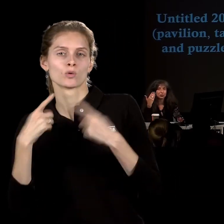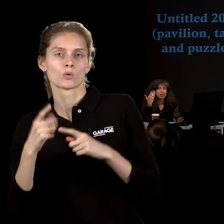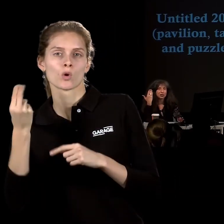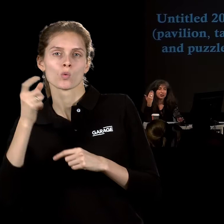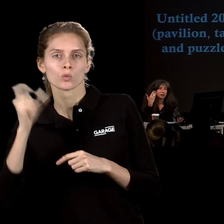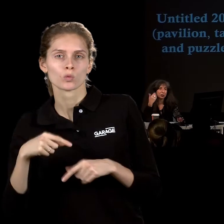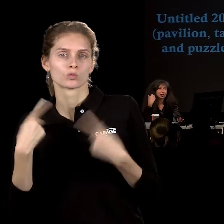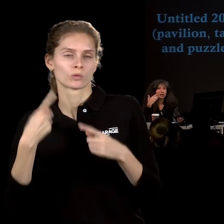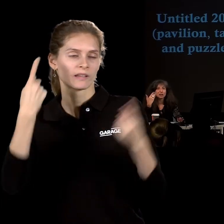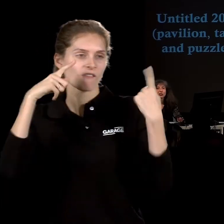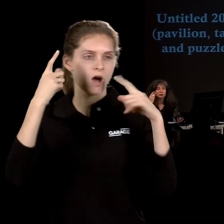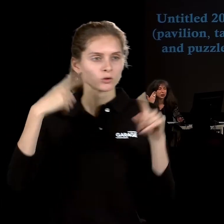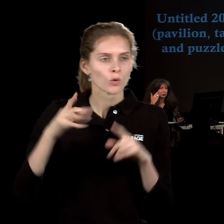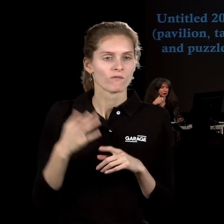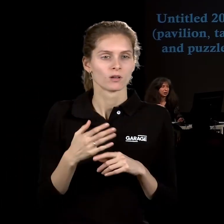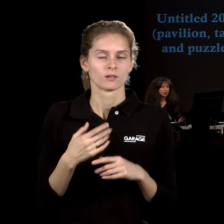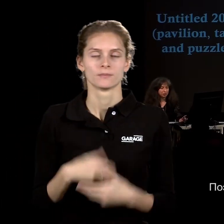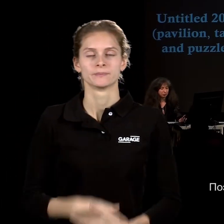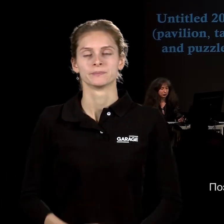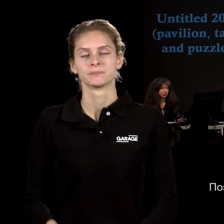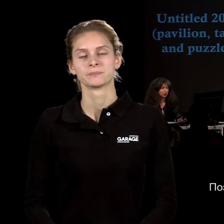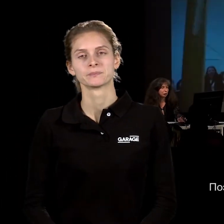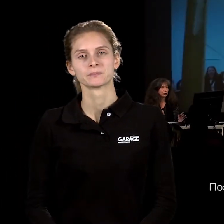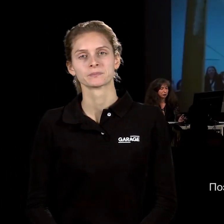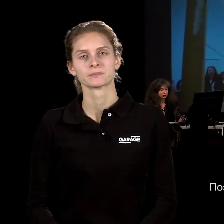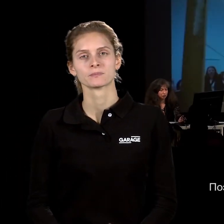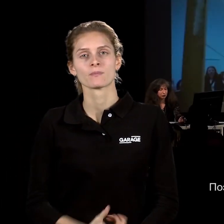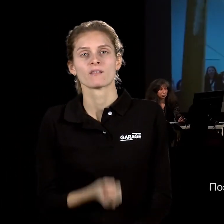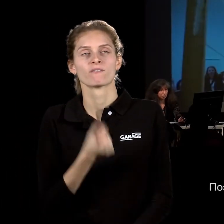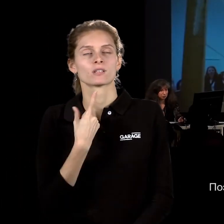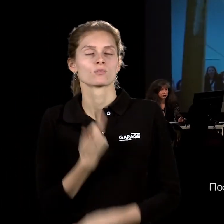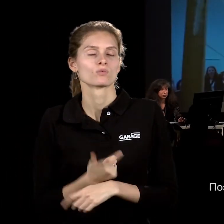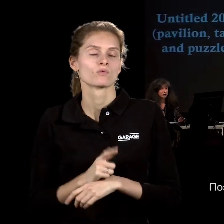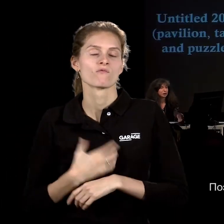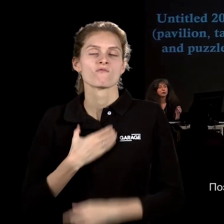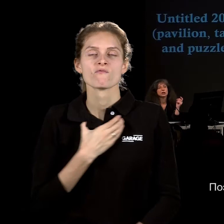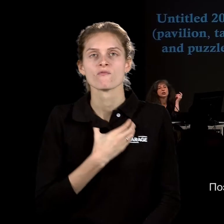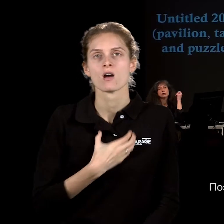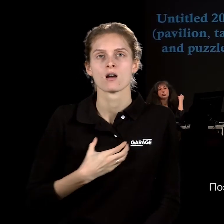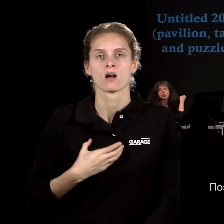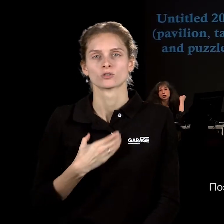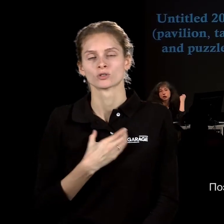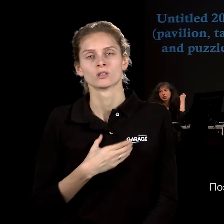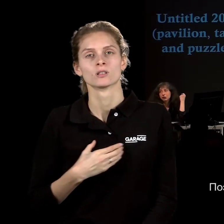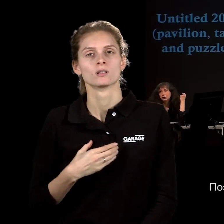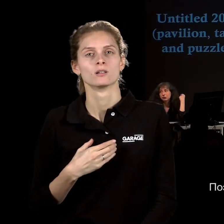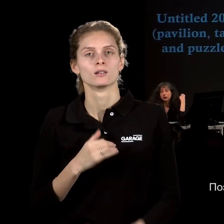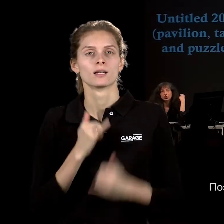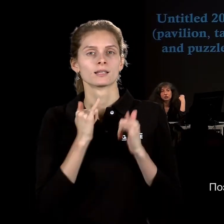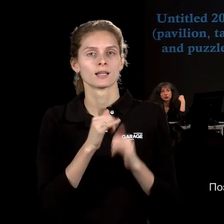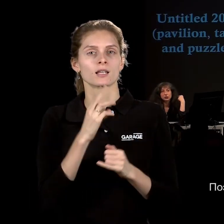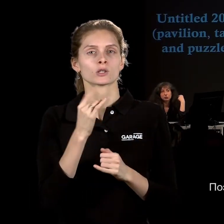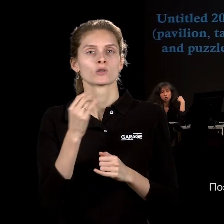творцов, как некого генератора событий. Поэтому возникает очень важное, именно в этом проекте возникает очень важное для